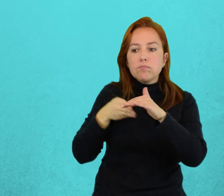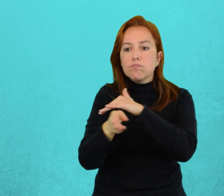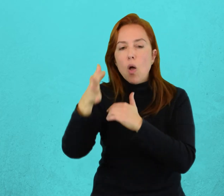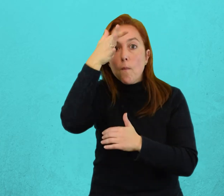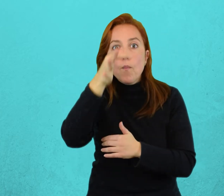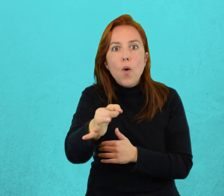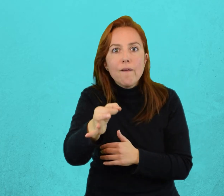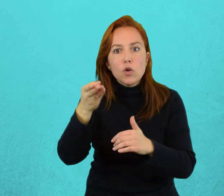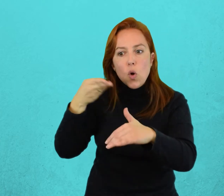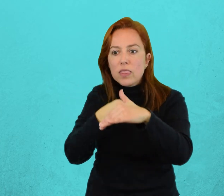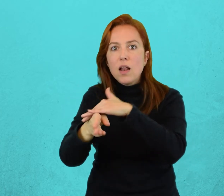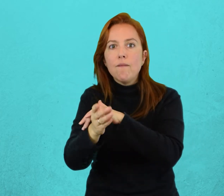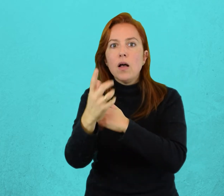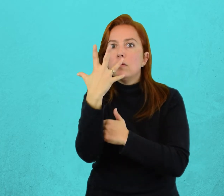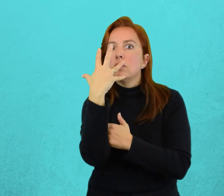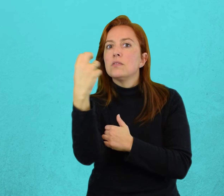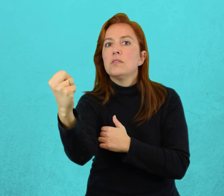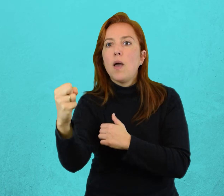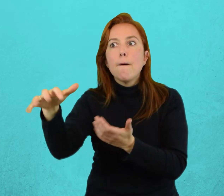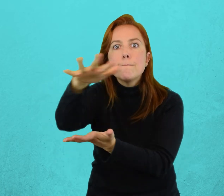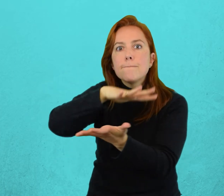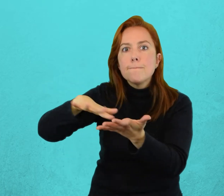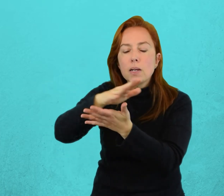en el pueblo de Ureña y rumbeaban al parque de su tentación.